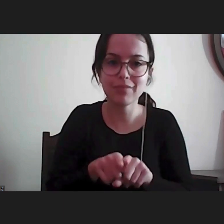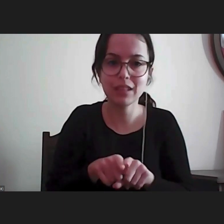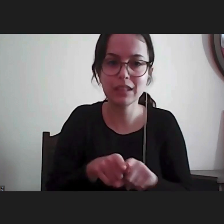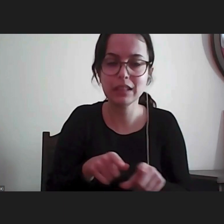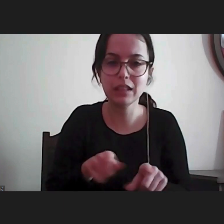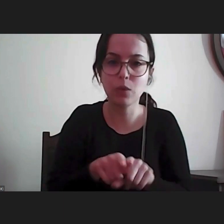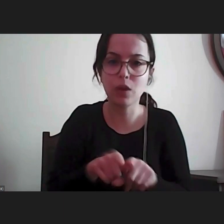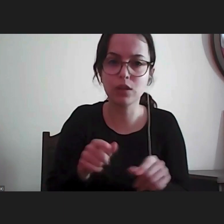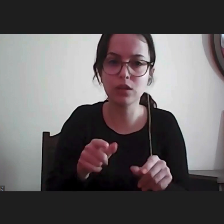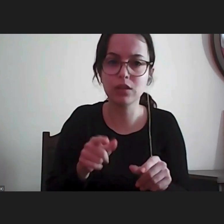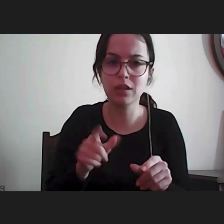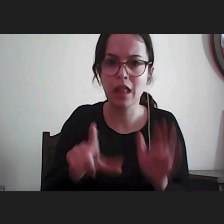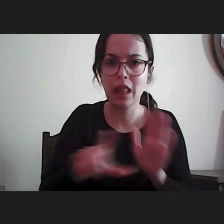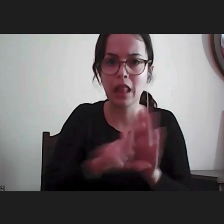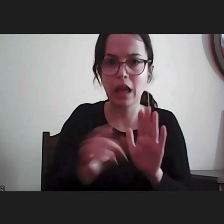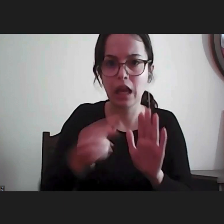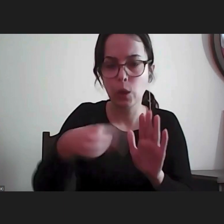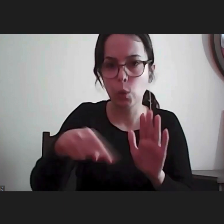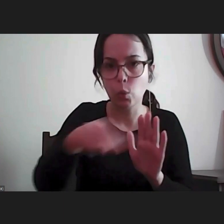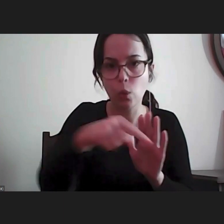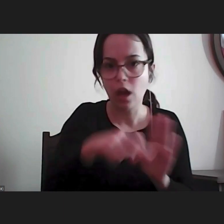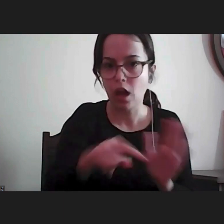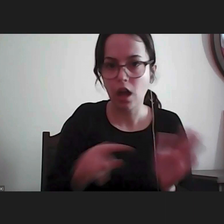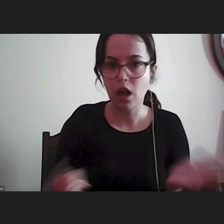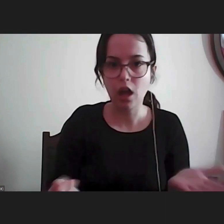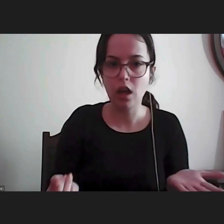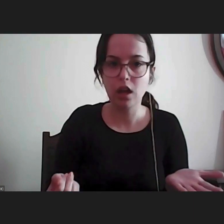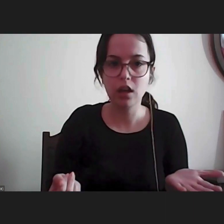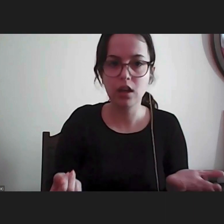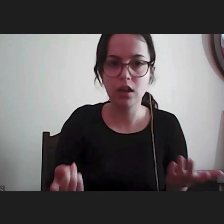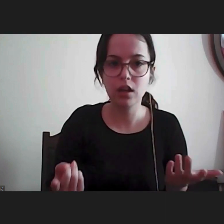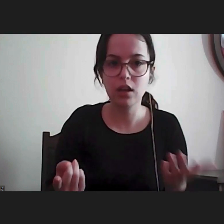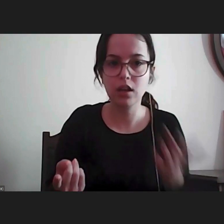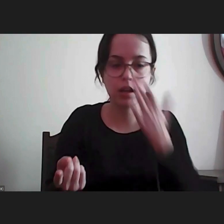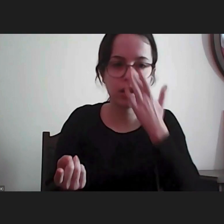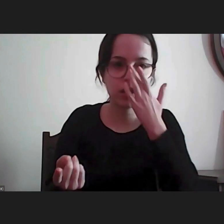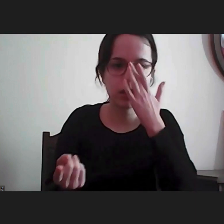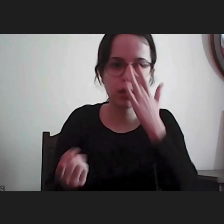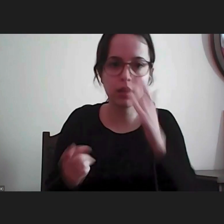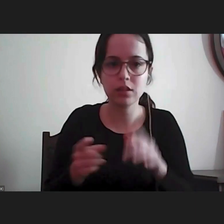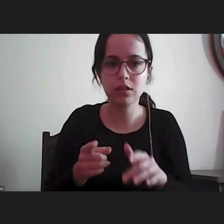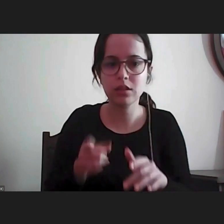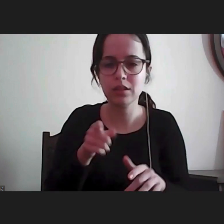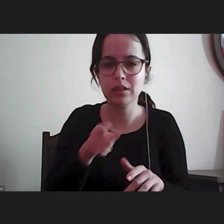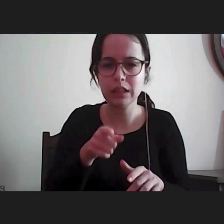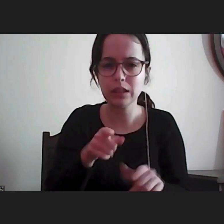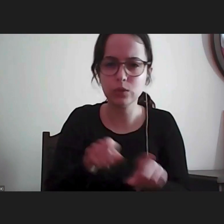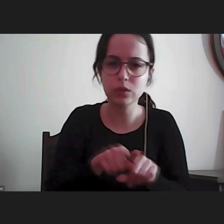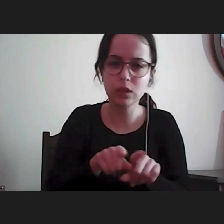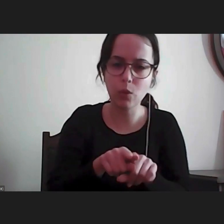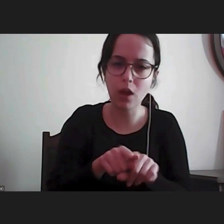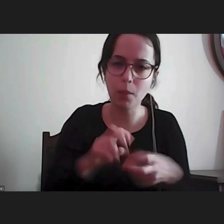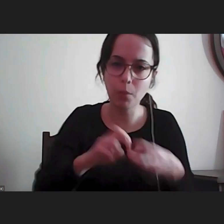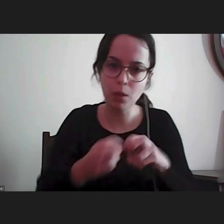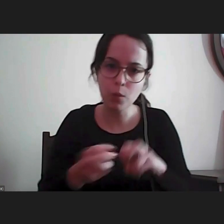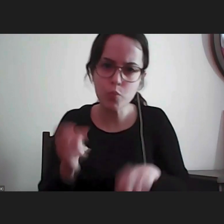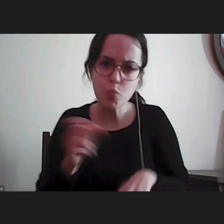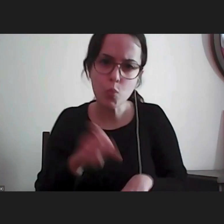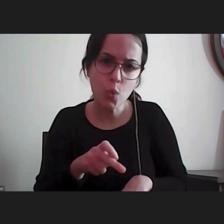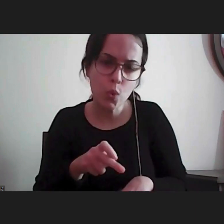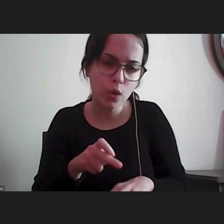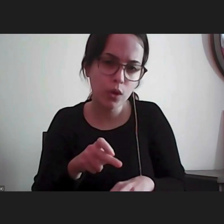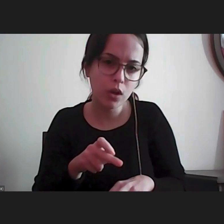de taxa não há lei para isso não está previsto não é? agora a questão será que isto levanta um problema de outra